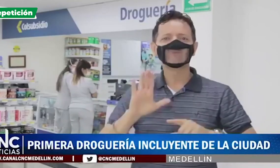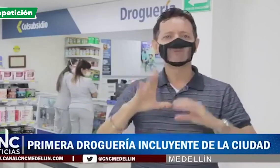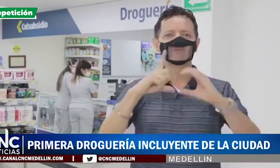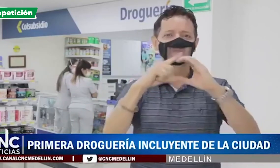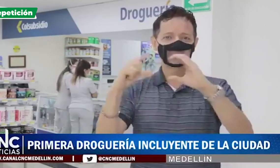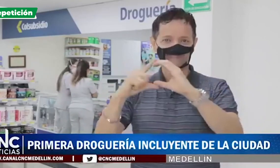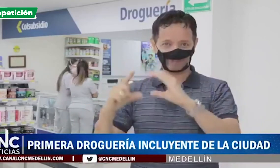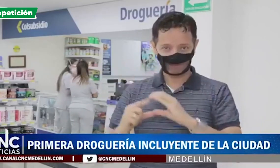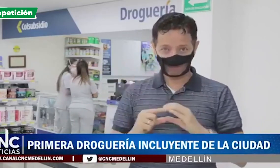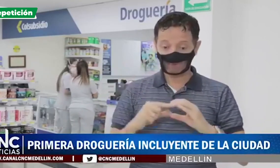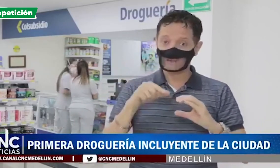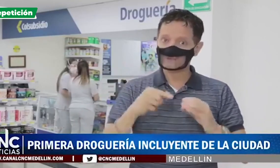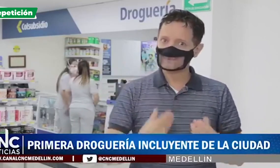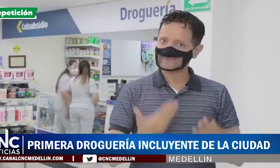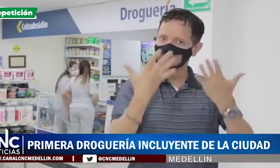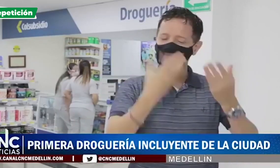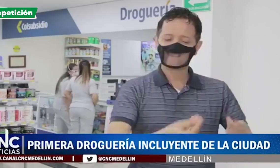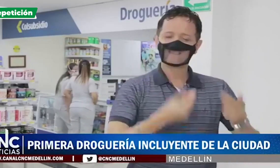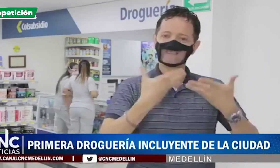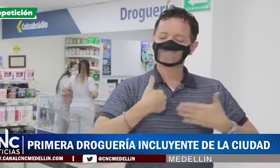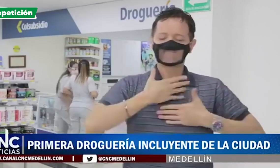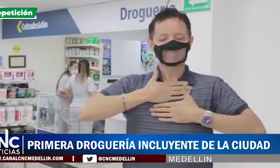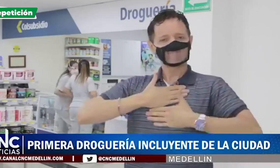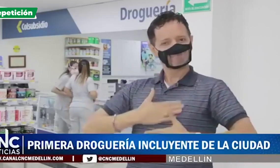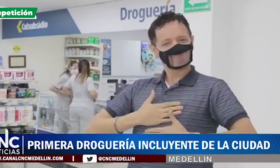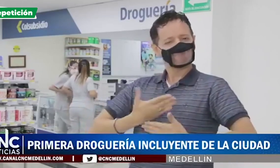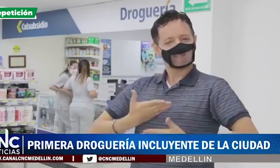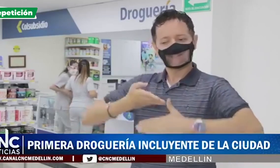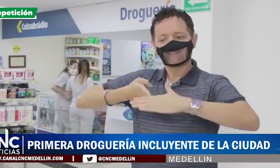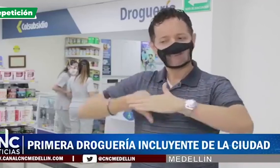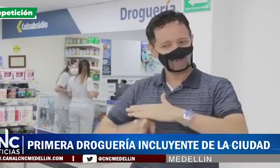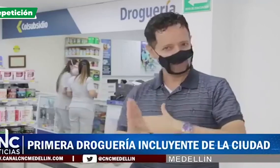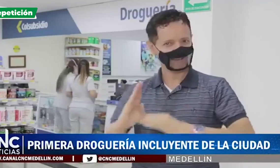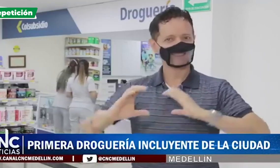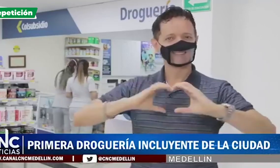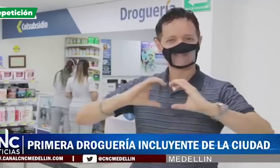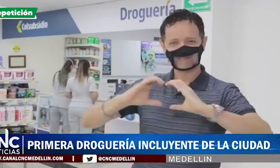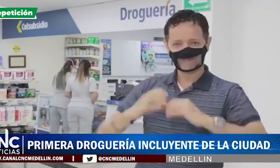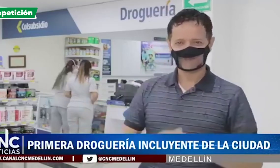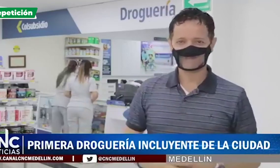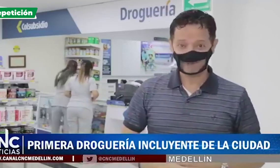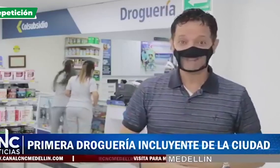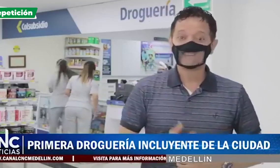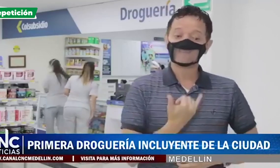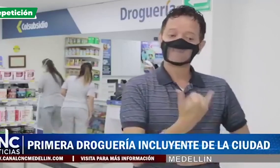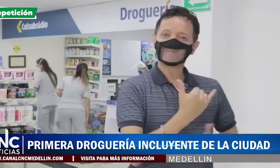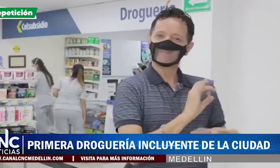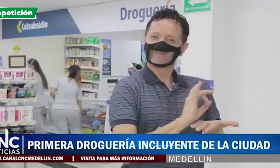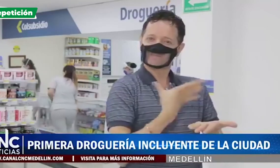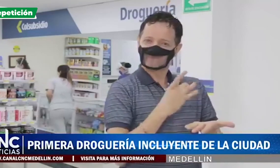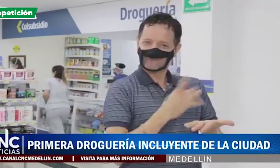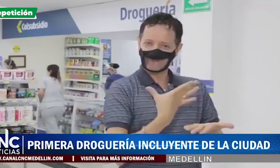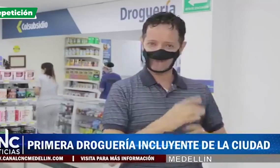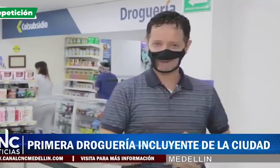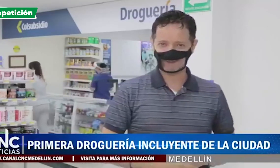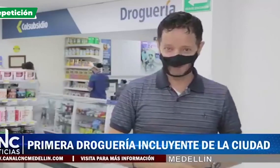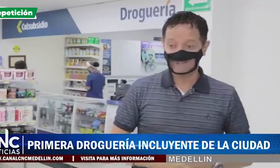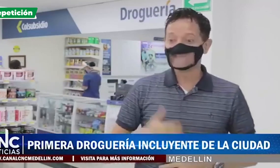interesante. Genera un gran impacto para la ciudad y para las demás droguerías de ColSubsidio. Poder ingresar acá y podernos comunicar la